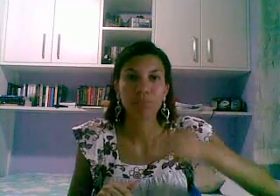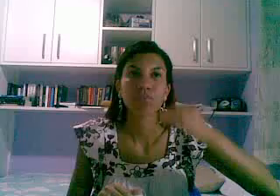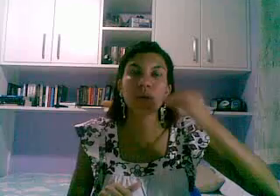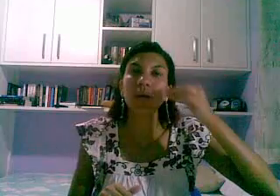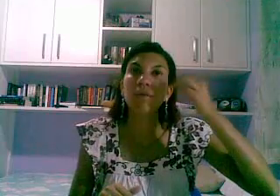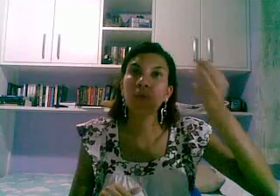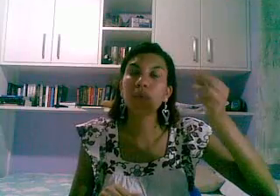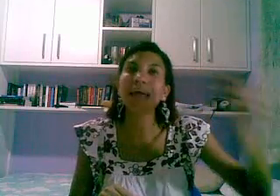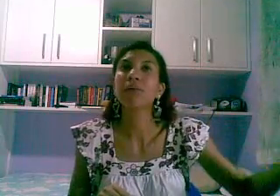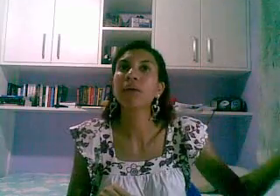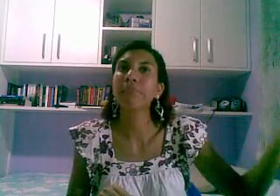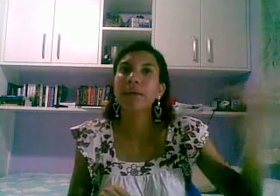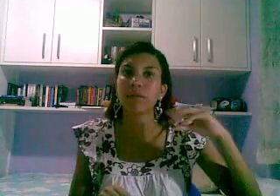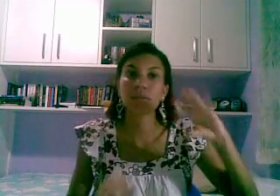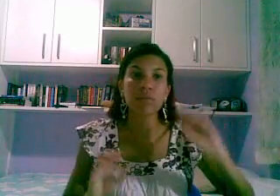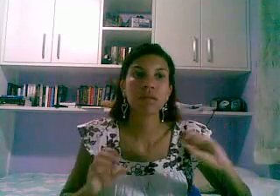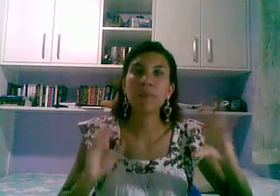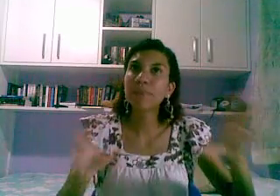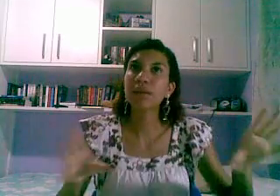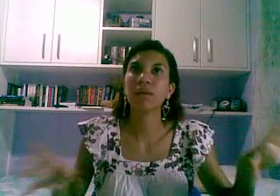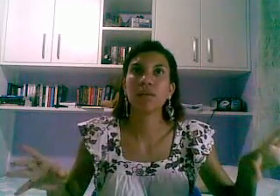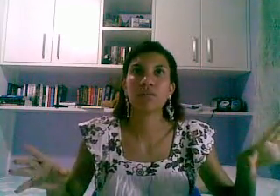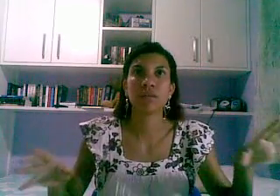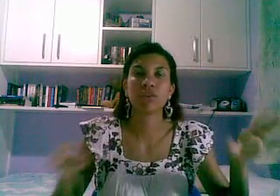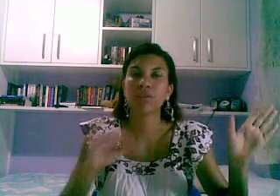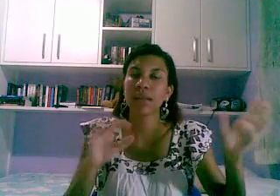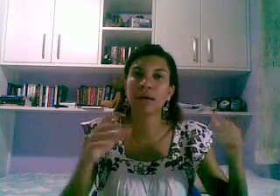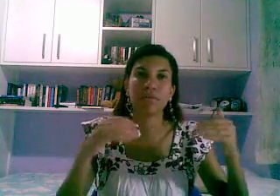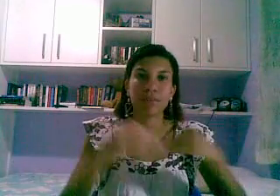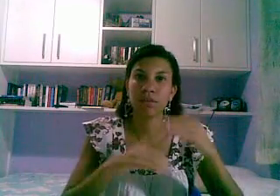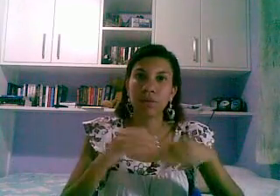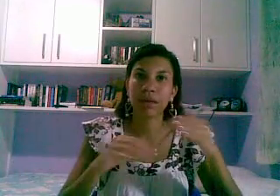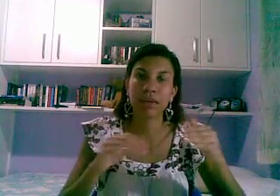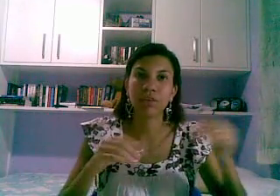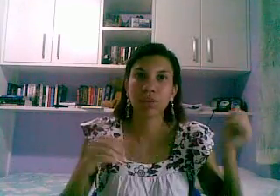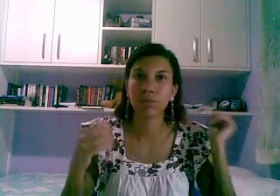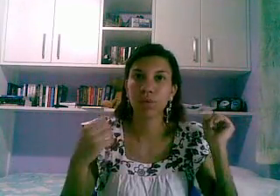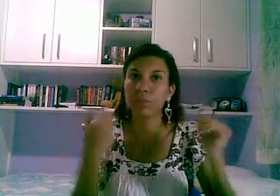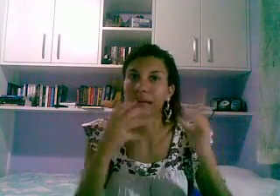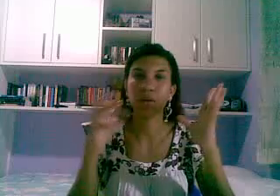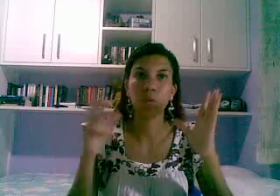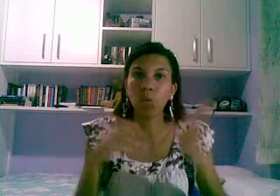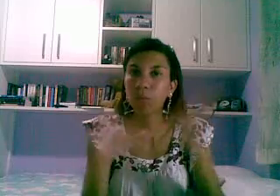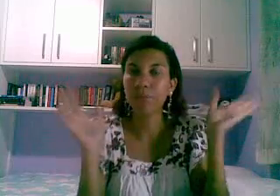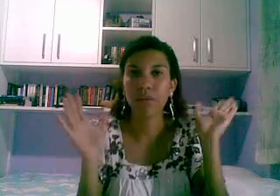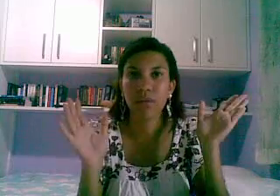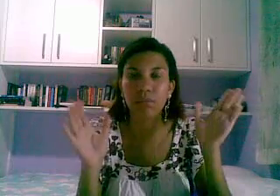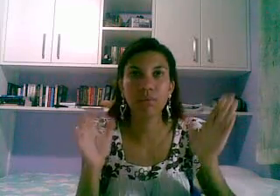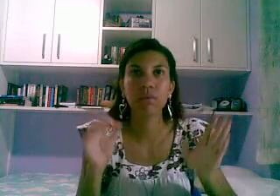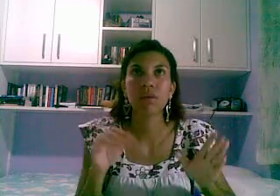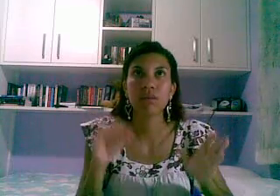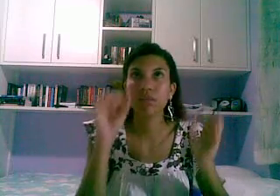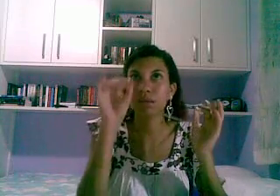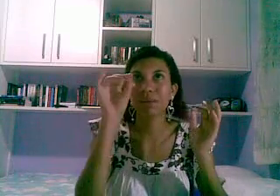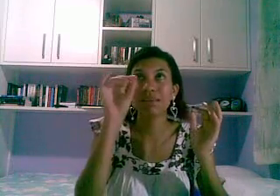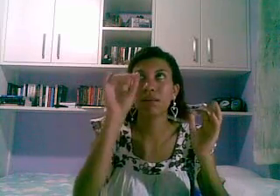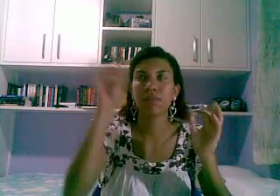e o formulário também quando você abrir e você estiver lá fazendo o cadastro no formulário 1 por exemplo se você aparecer aí